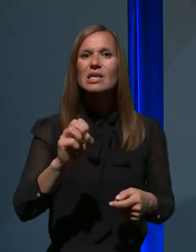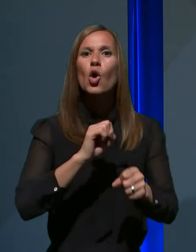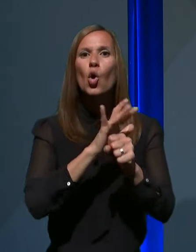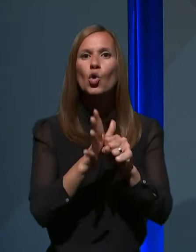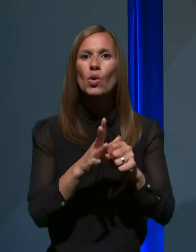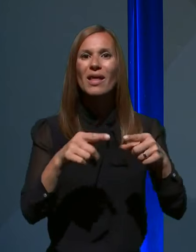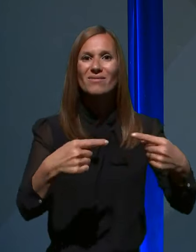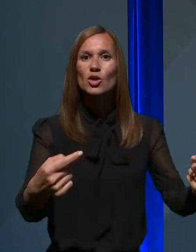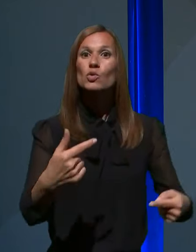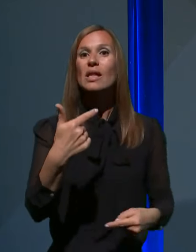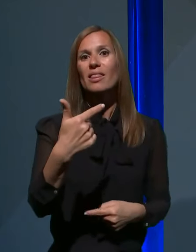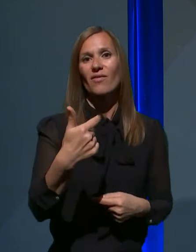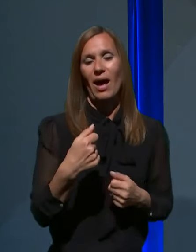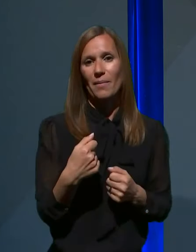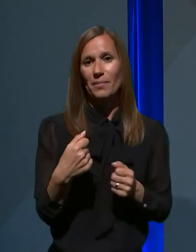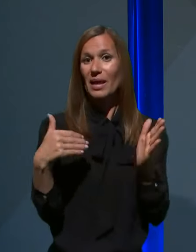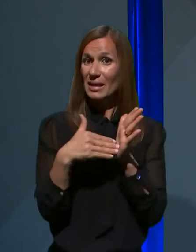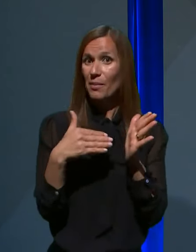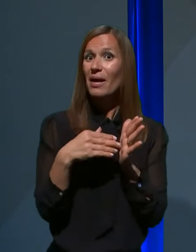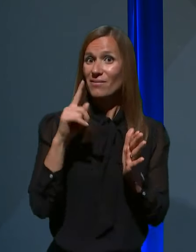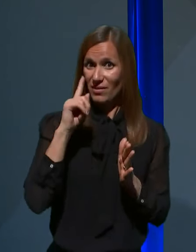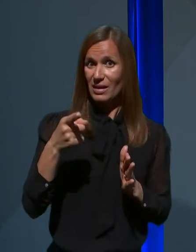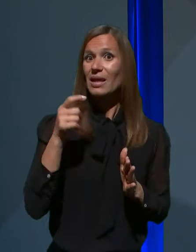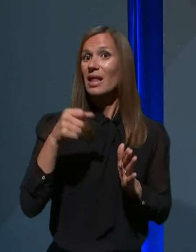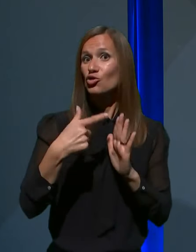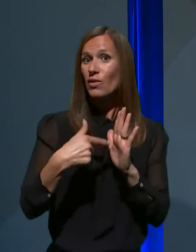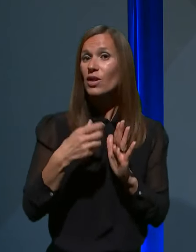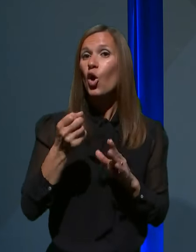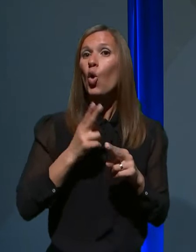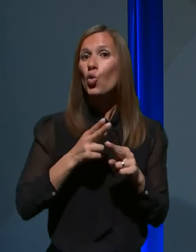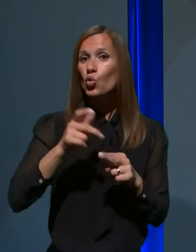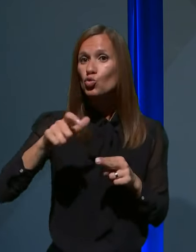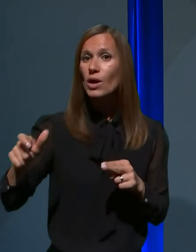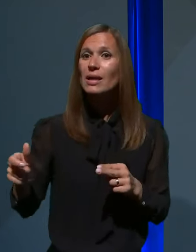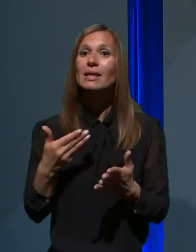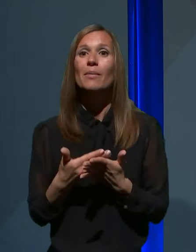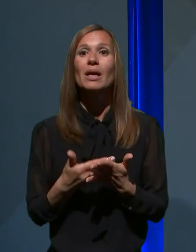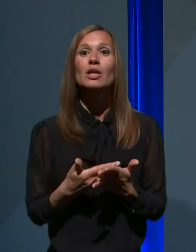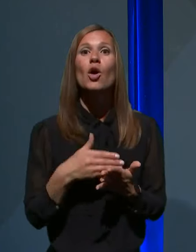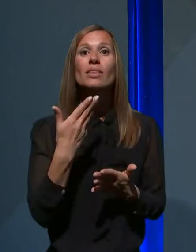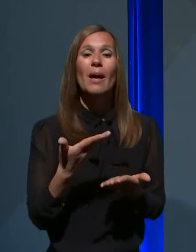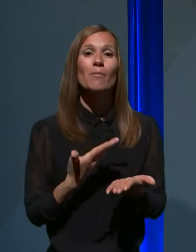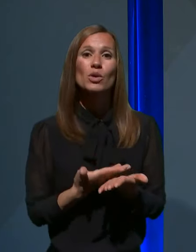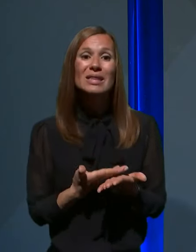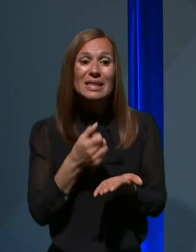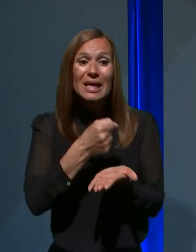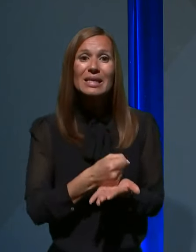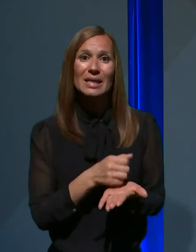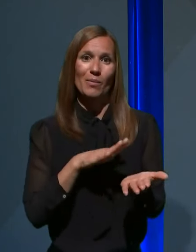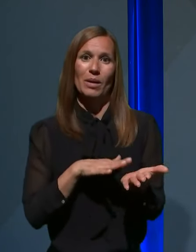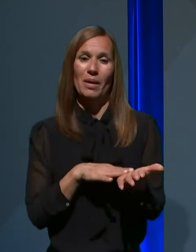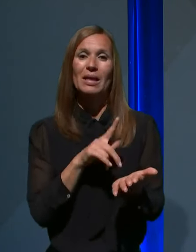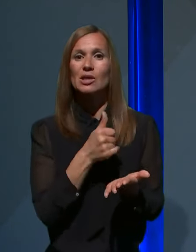zavedati se je potrebno, da številke o okuženih temelijo na potrjenih primerjih, ki so